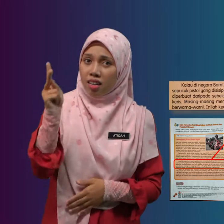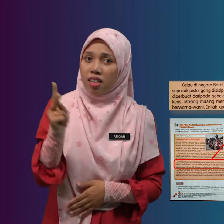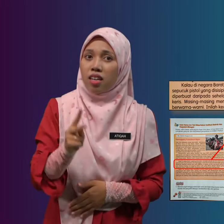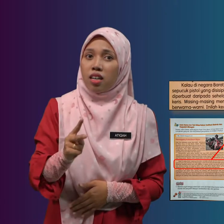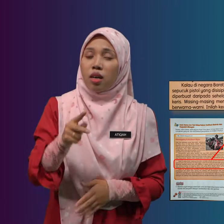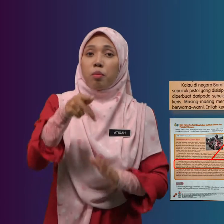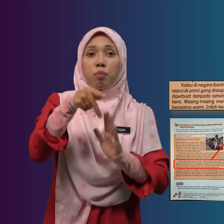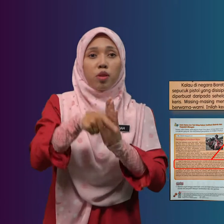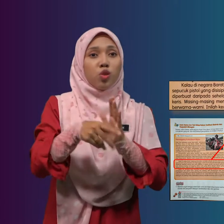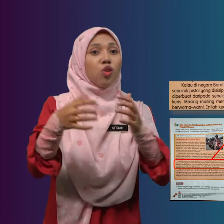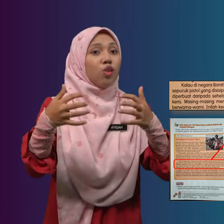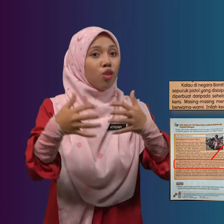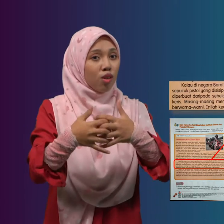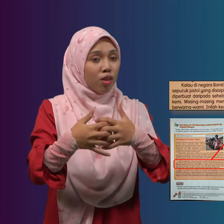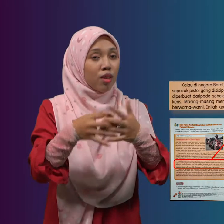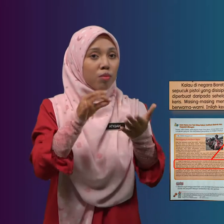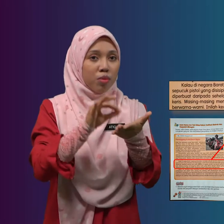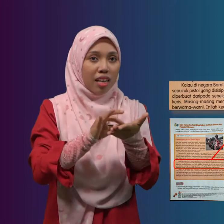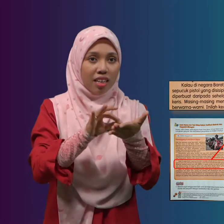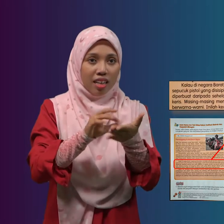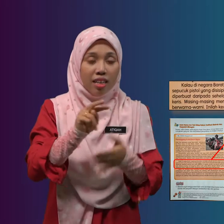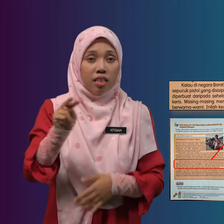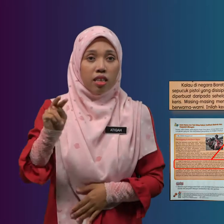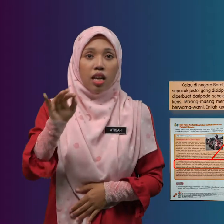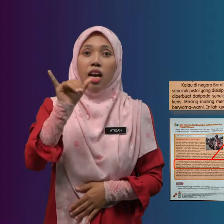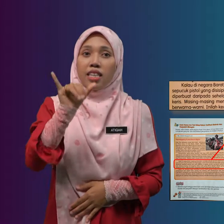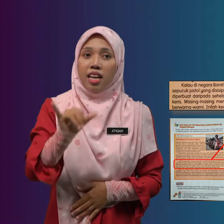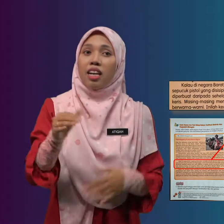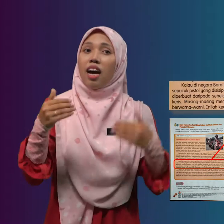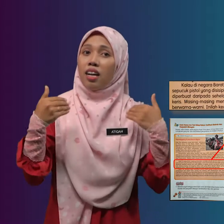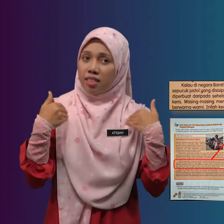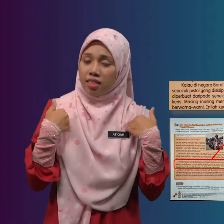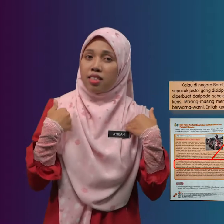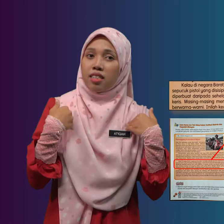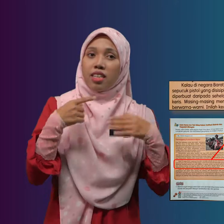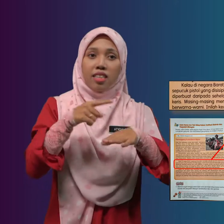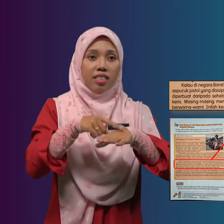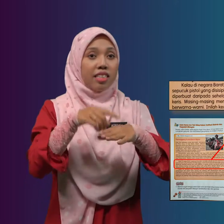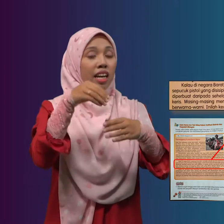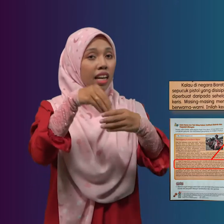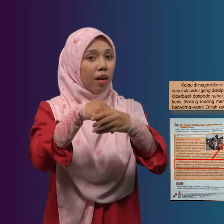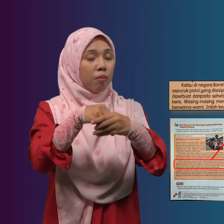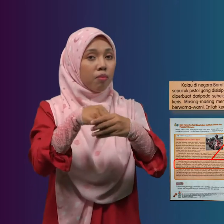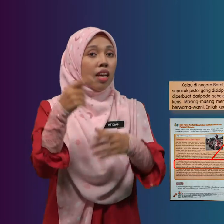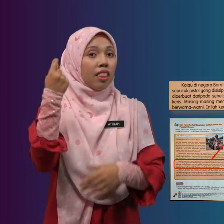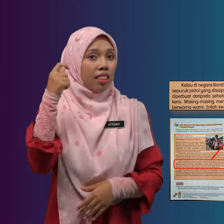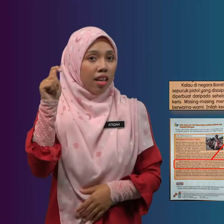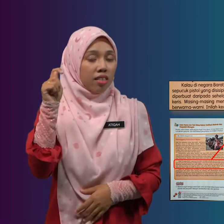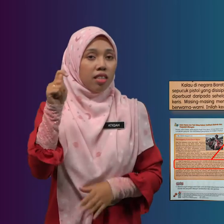Penjodoh Bilangan Yang Ada Di Dalam Teks